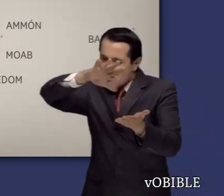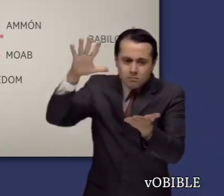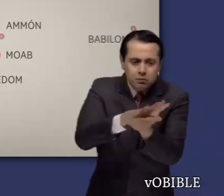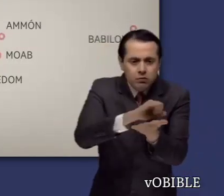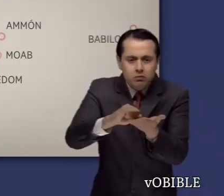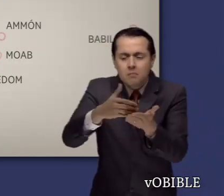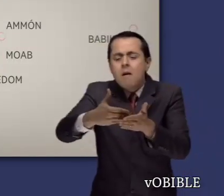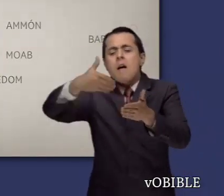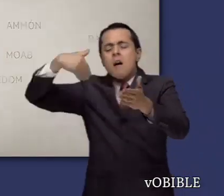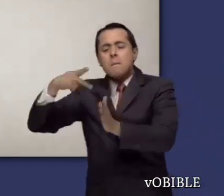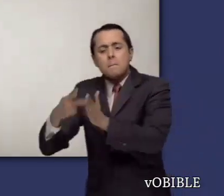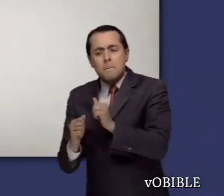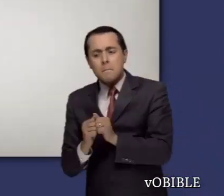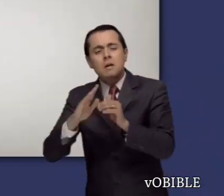Dios.